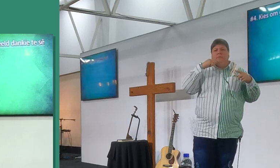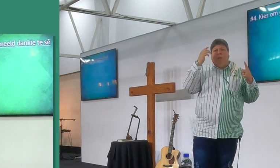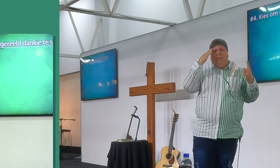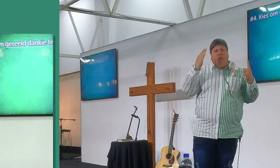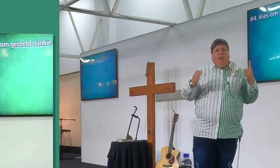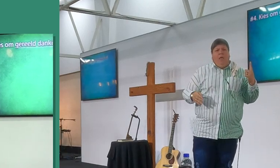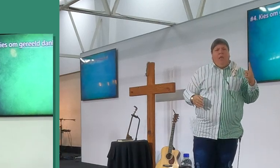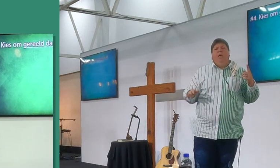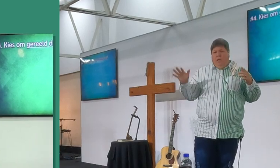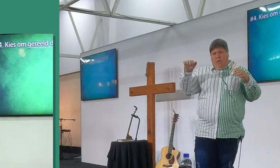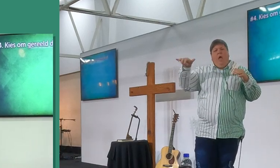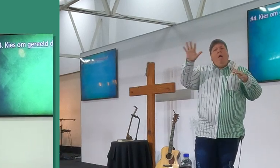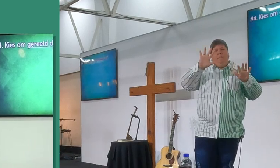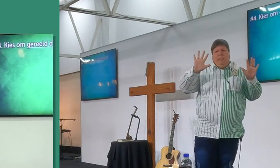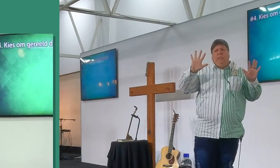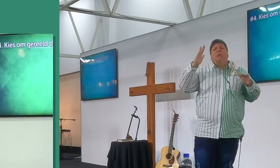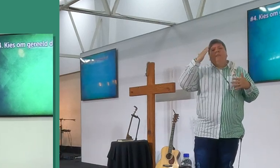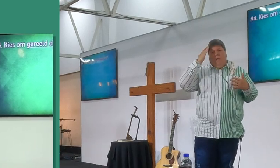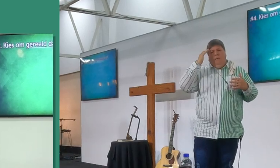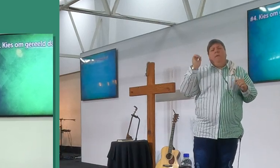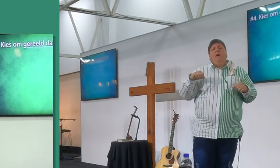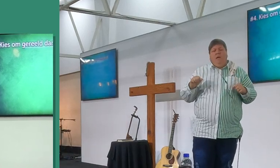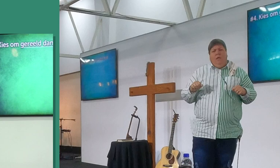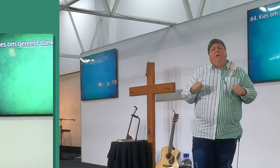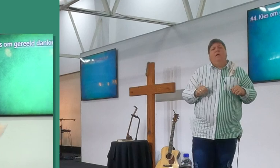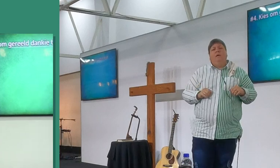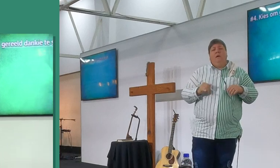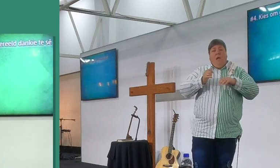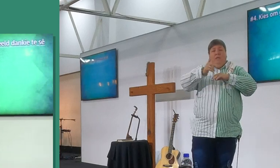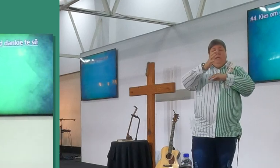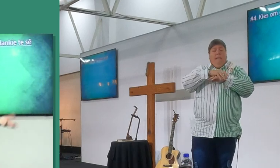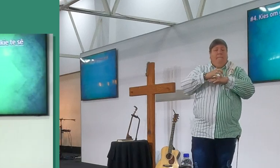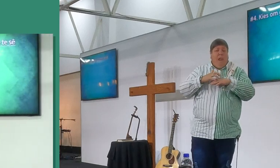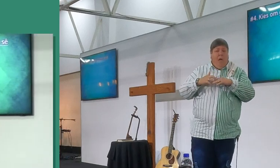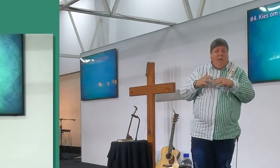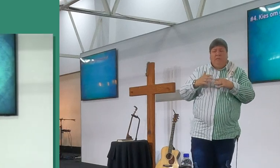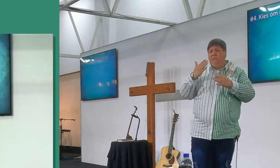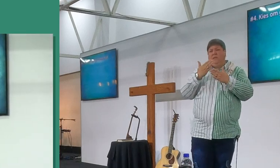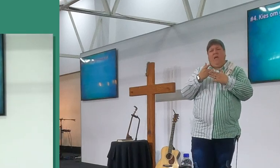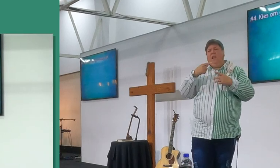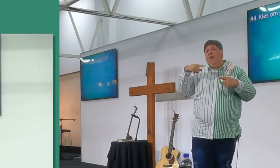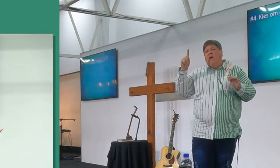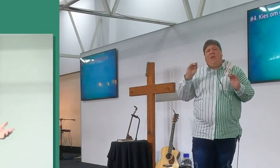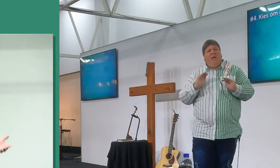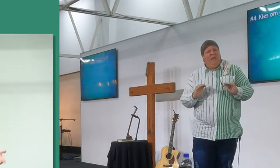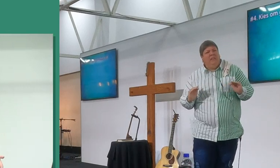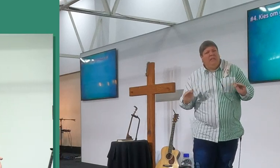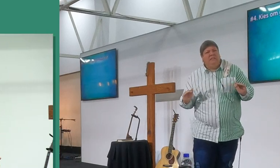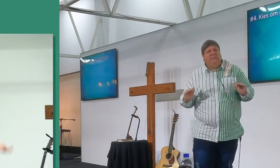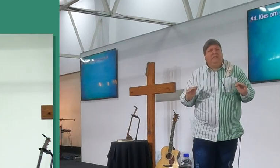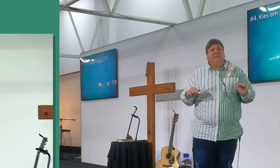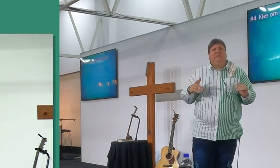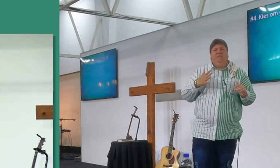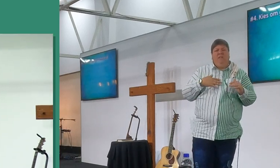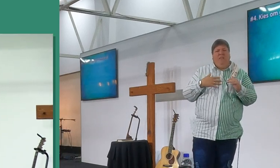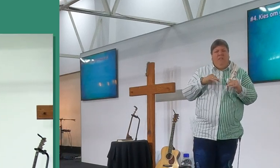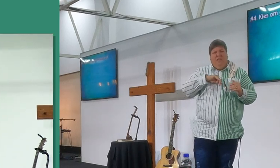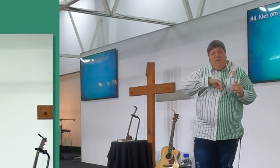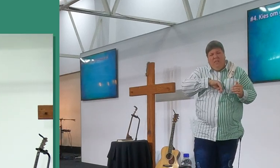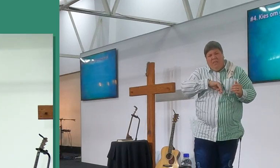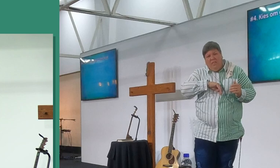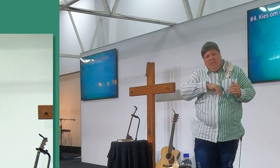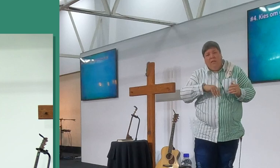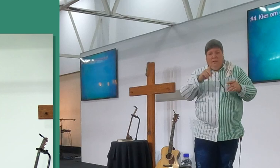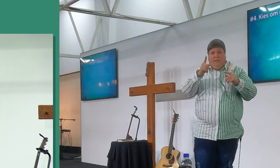was dankbaar, ek was seker allemaal was blij, ek is seker, hoorie, as jy melaatsheid gehad het, nie, jy kon nie terug aan jou kinders nie, vraag enige mens, en jy kan terug gaan, gaan nou